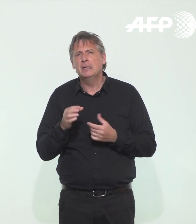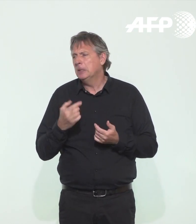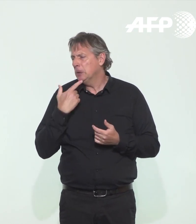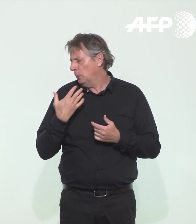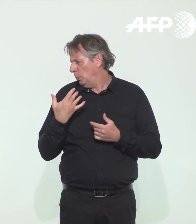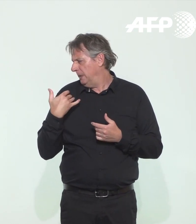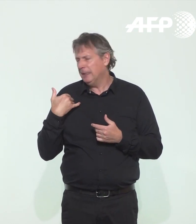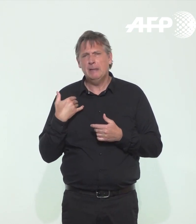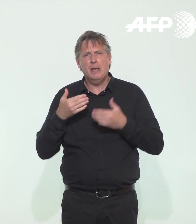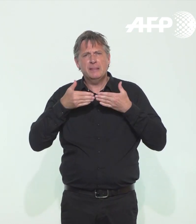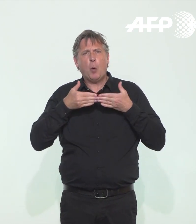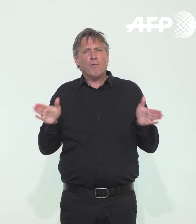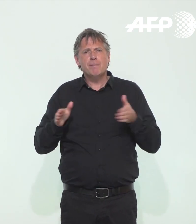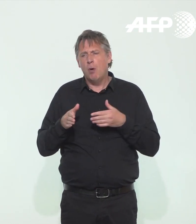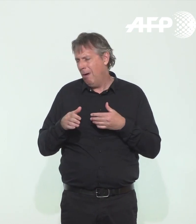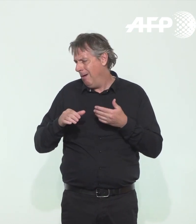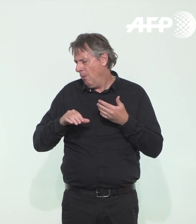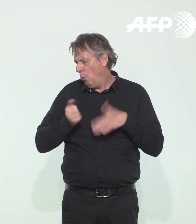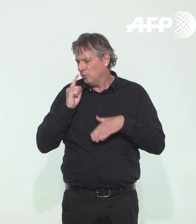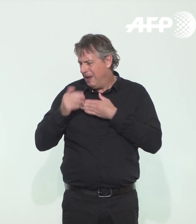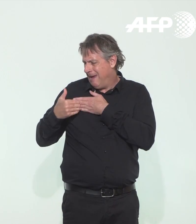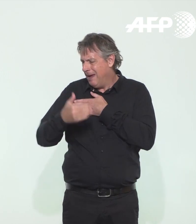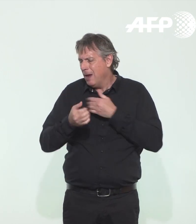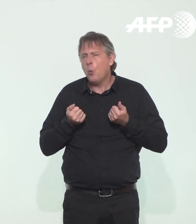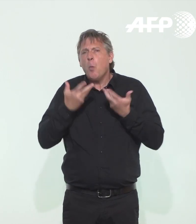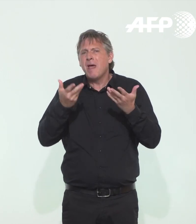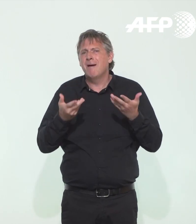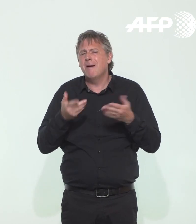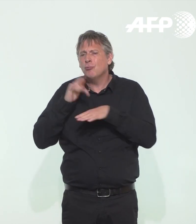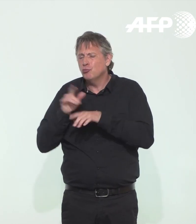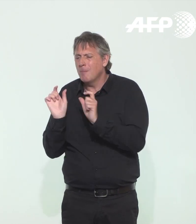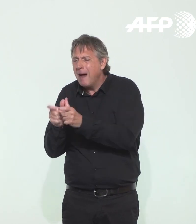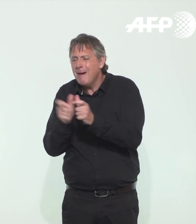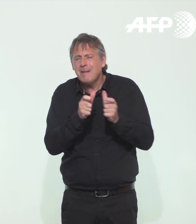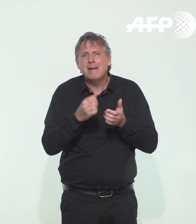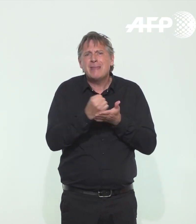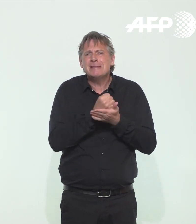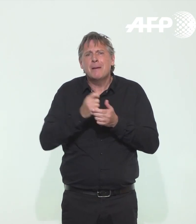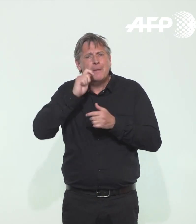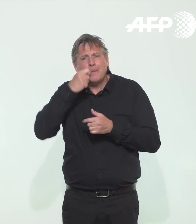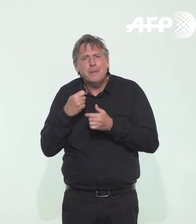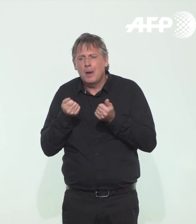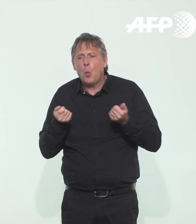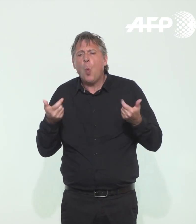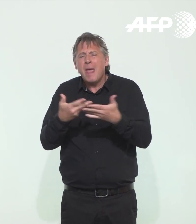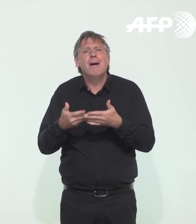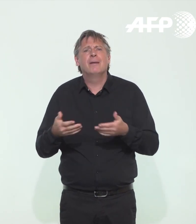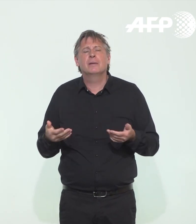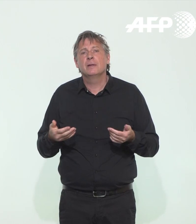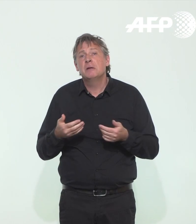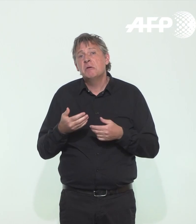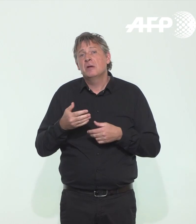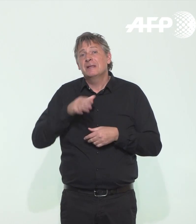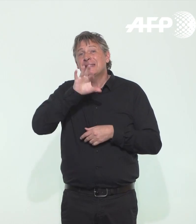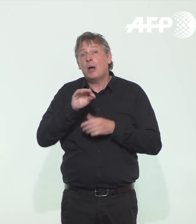déconfinement ? Combien de positifs ? Est-ce un chiffre anticipé ? Alors, comme vous l'a dit le ministre déjà à plusieurs reprises, nous étions dans les derniers jours à